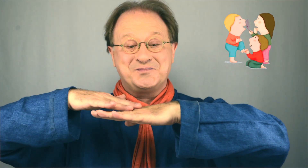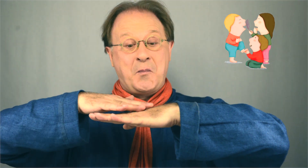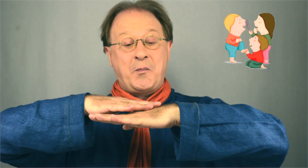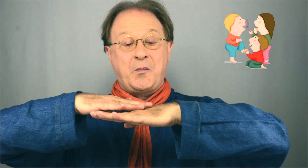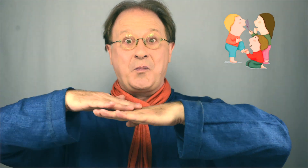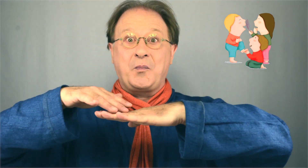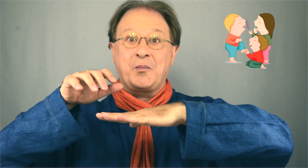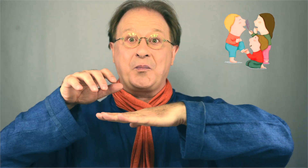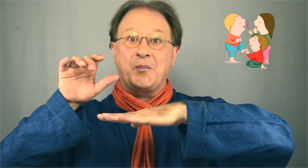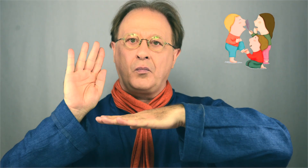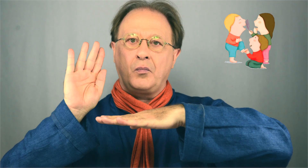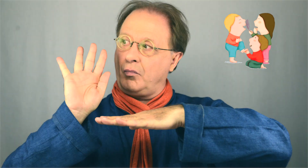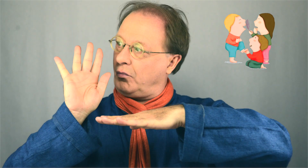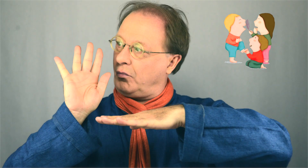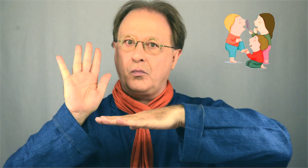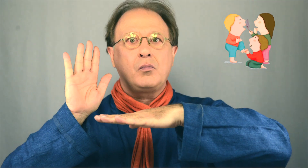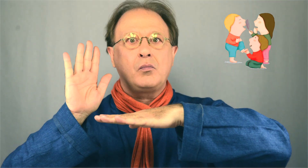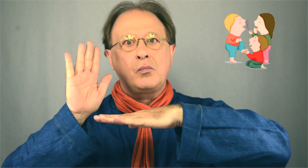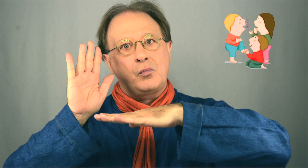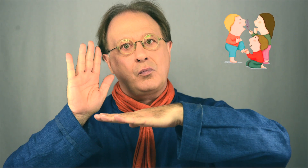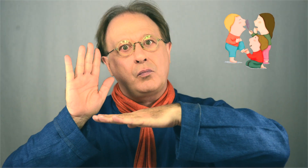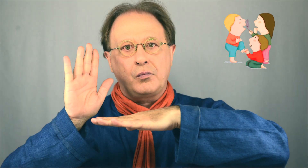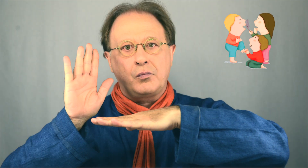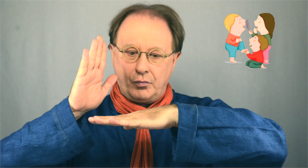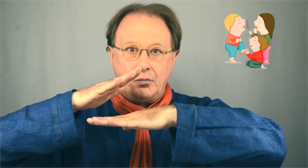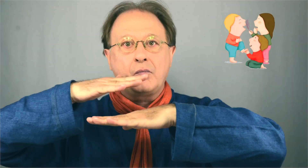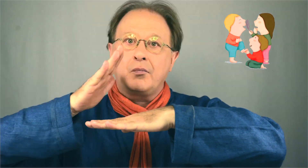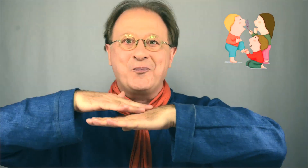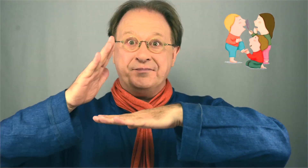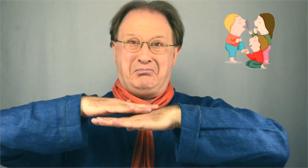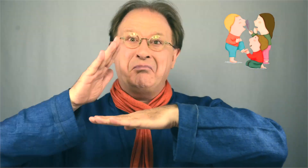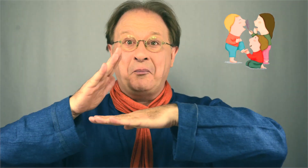Que fait ma petite main Elle frappe